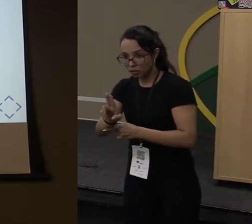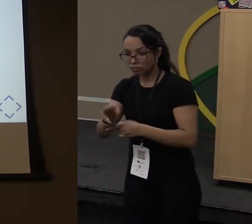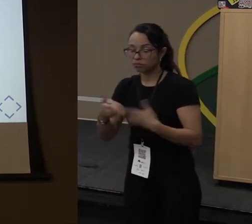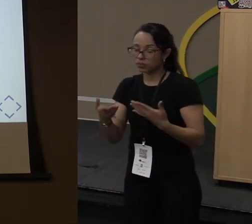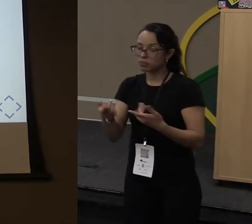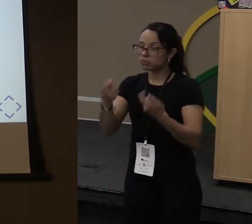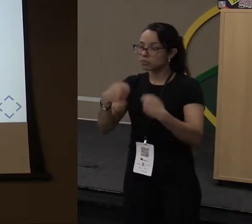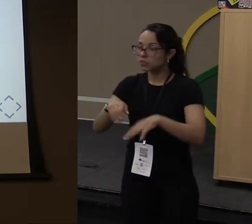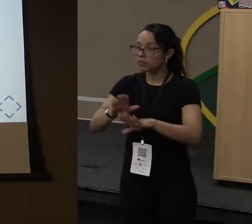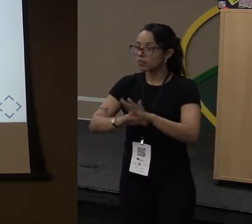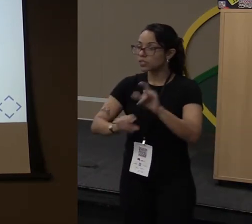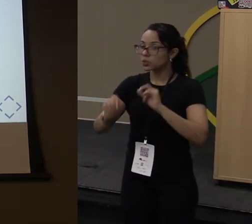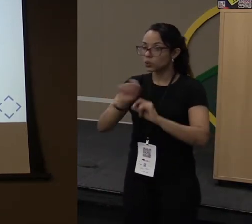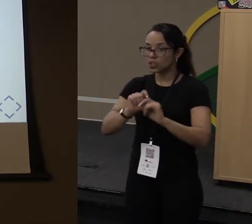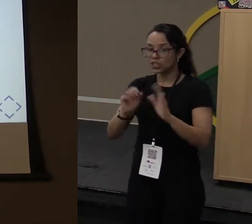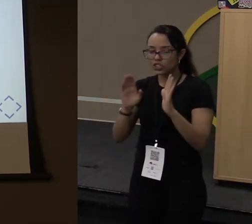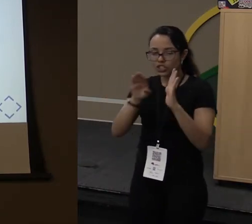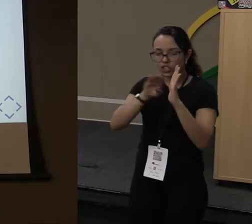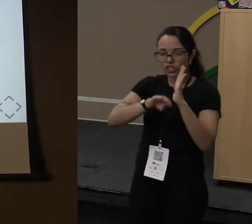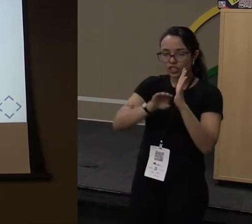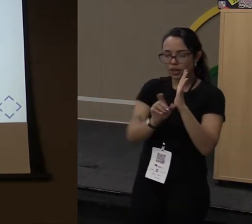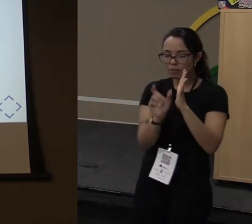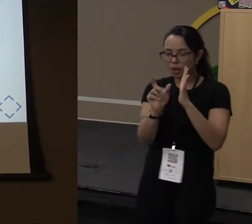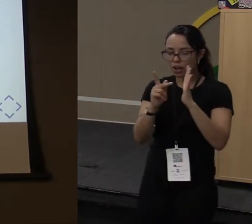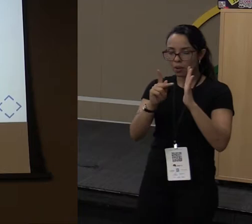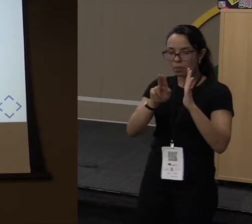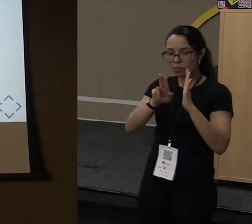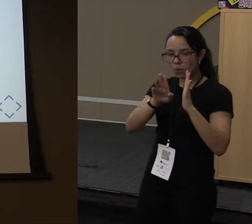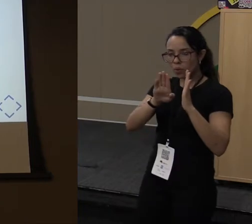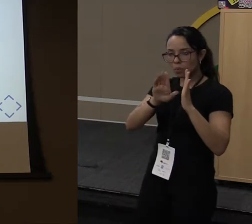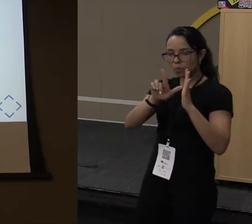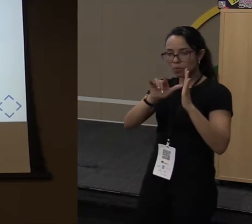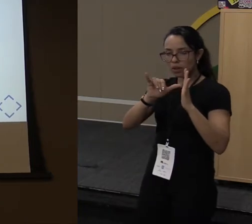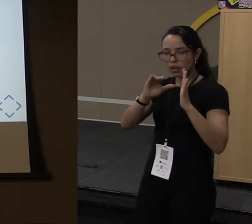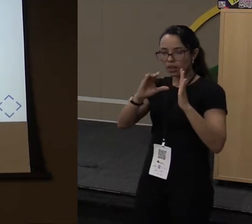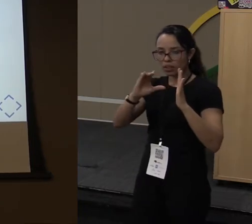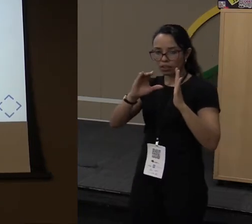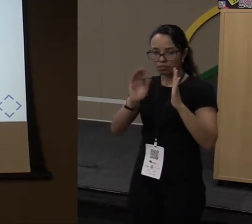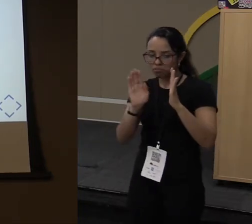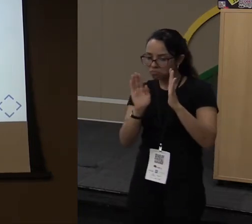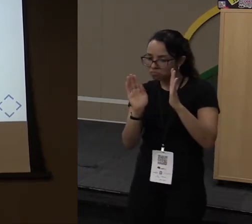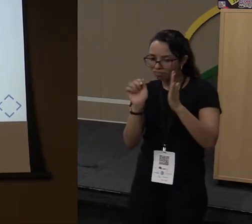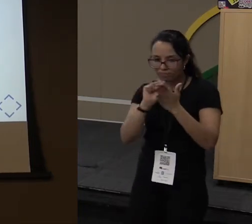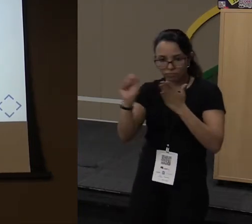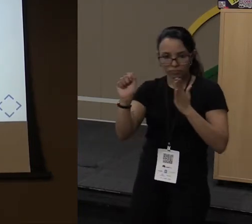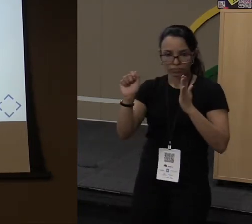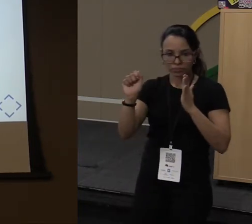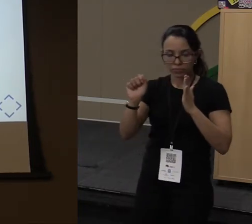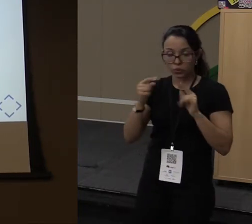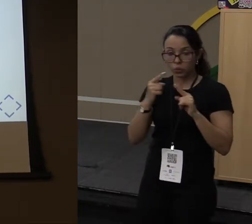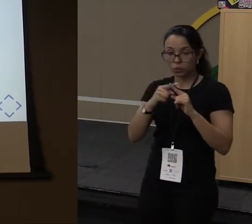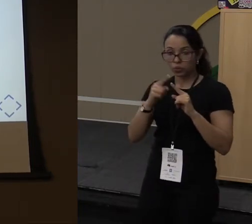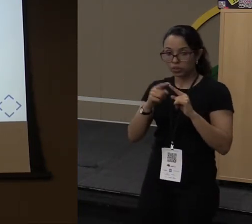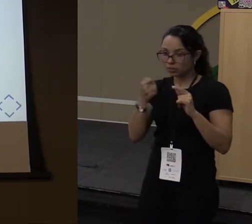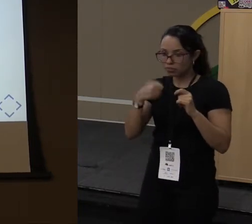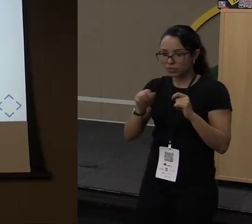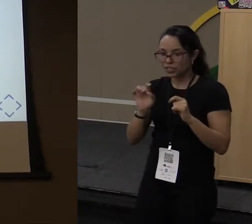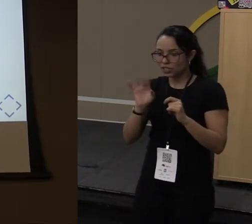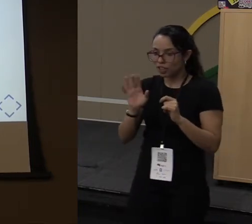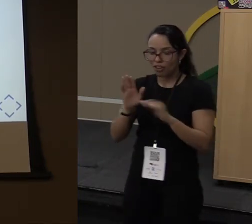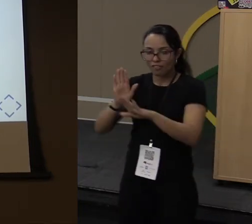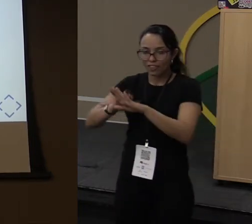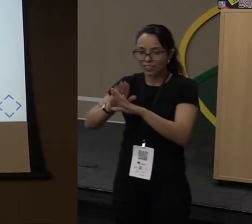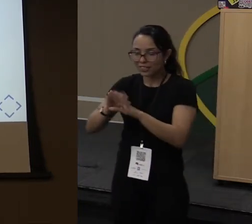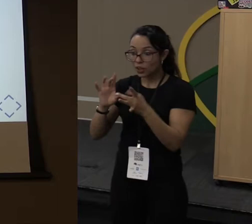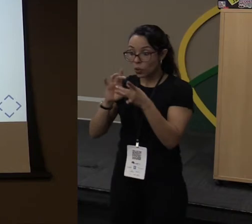é remover o público. Ele não faz mais sentido, porque uma lambda vai existir somente naquele contexto daquela função. Não precisa ser